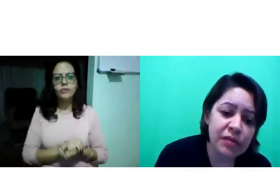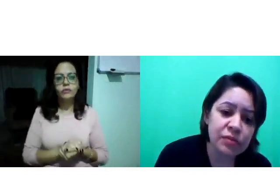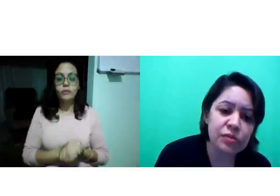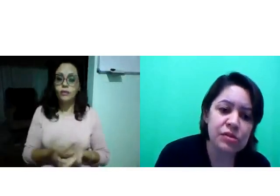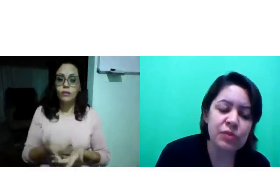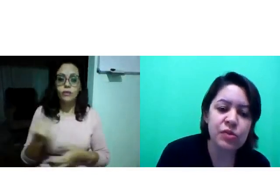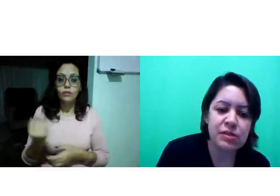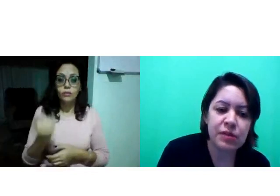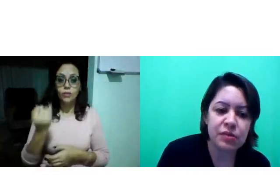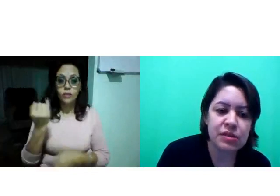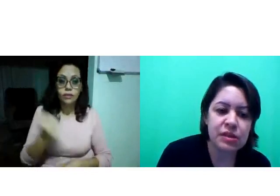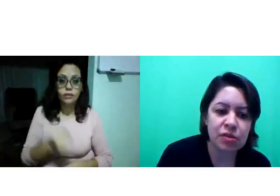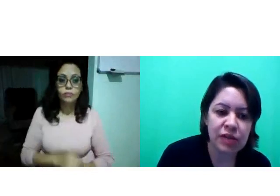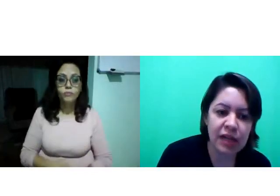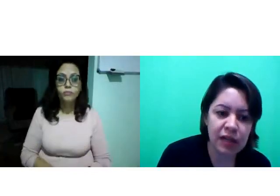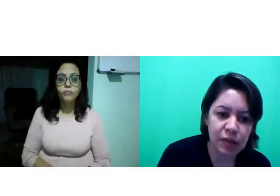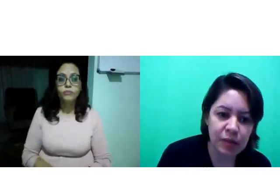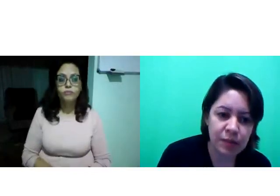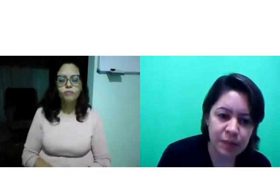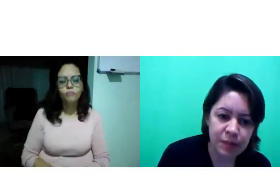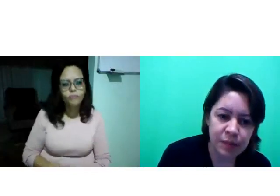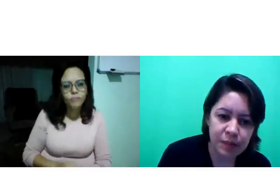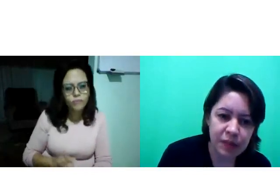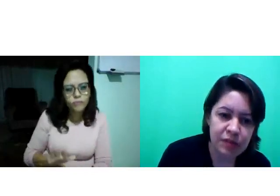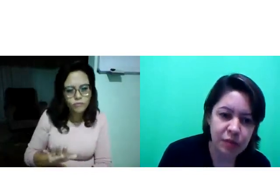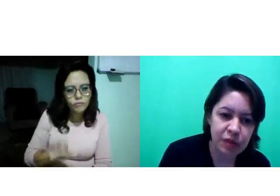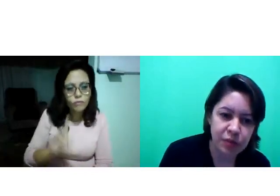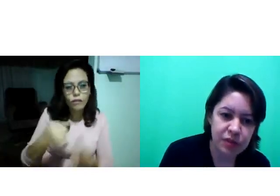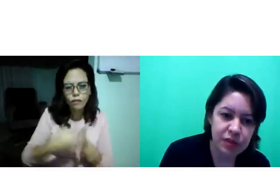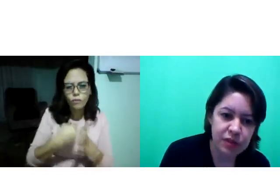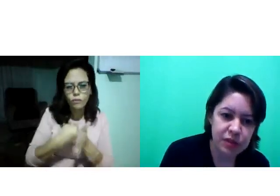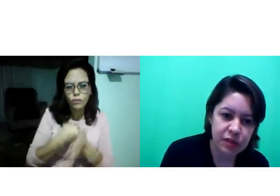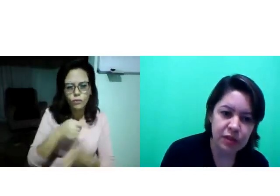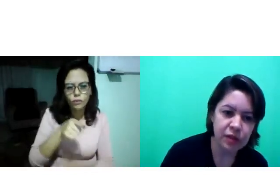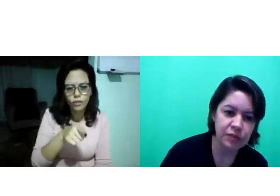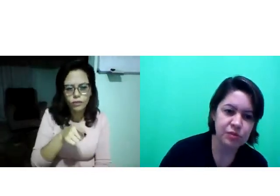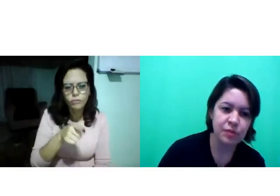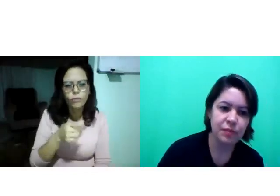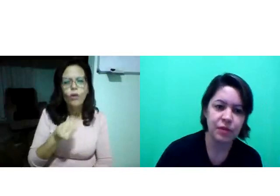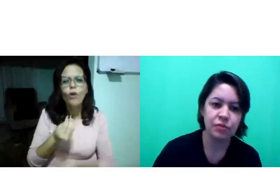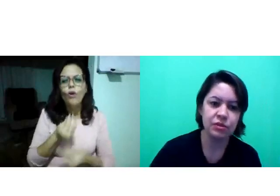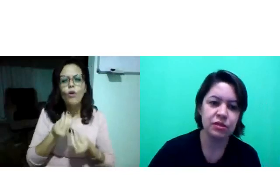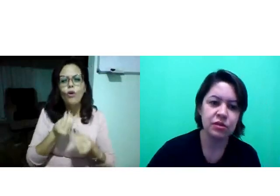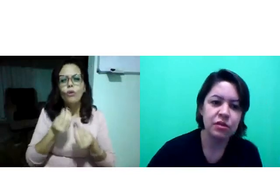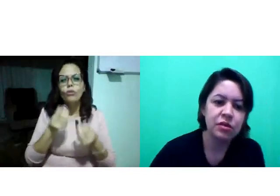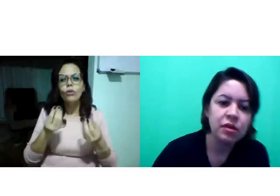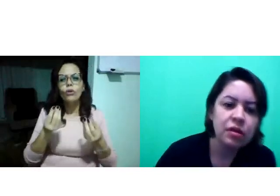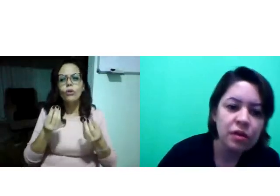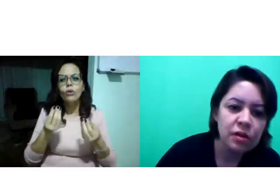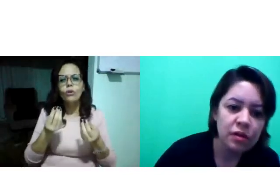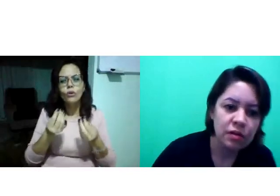conhecimentos, né? Os conhecimentos em torno da língua. Isso é muito importante. Temos uma pergunta?